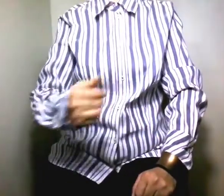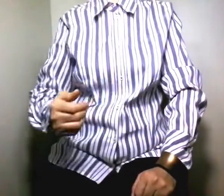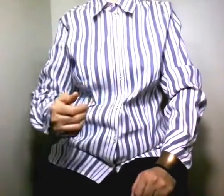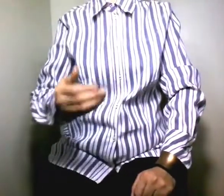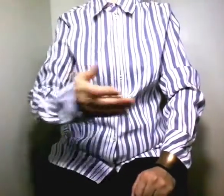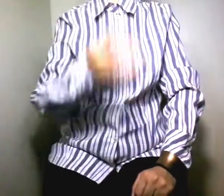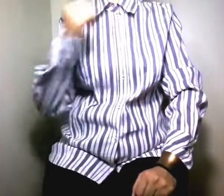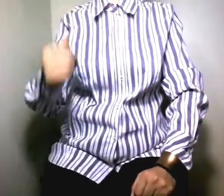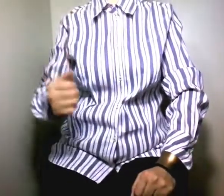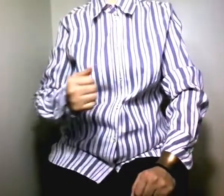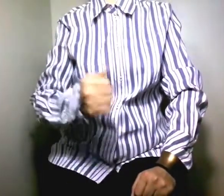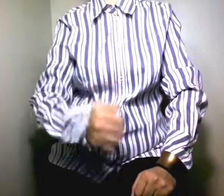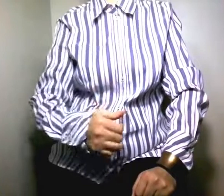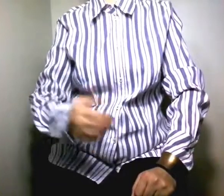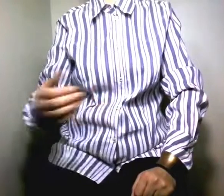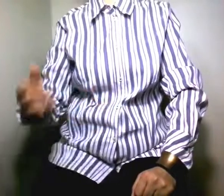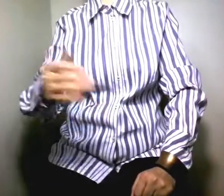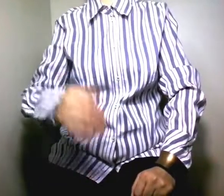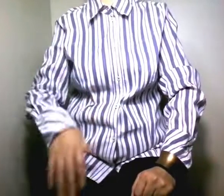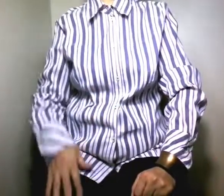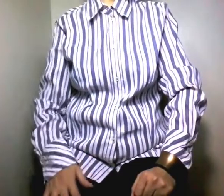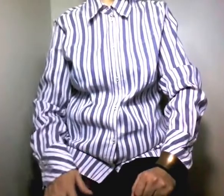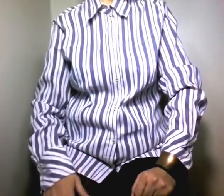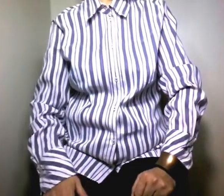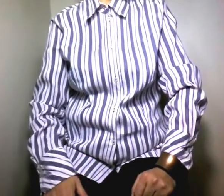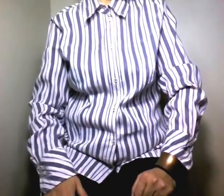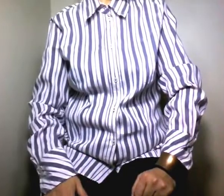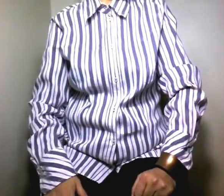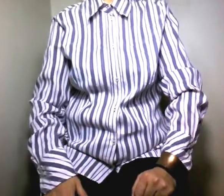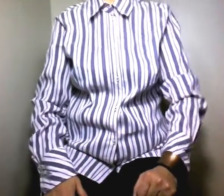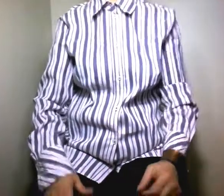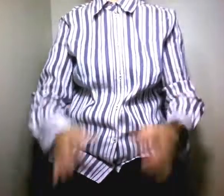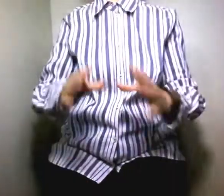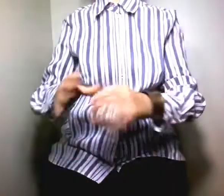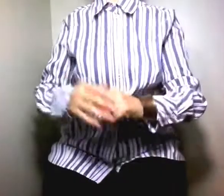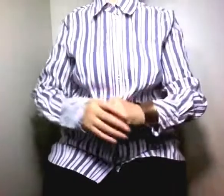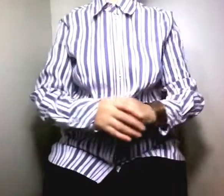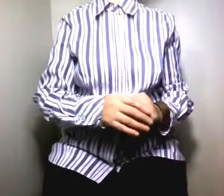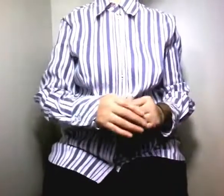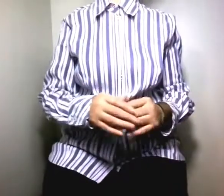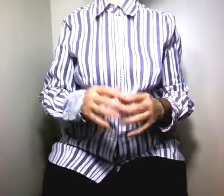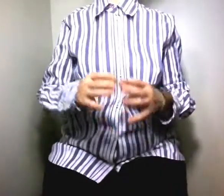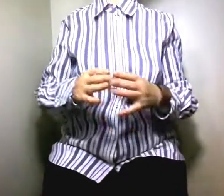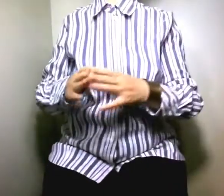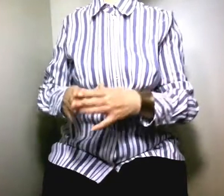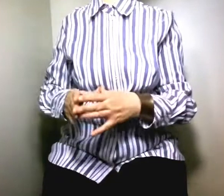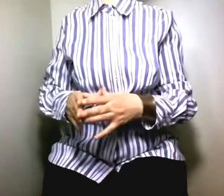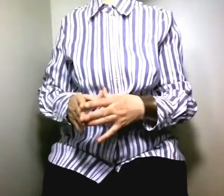أظن أنكم قد فهمتموني فهمتم الموضوع إذن فما علاقة هؤلاء الناس